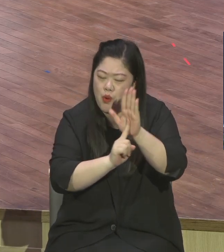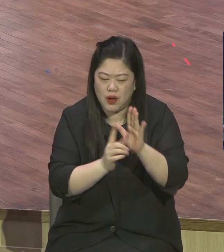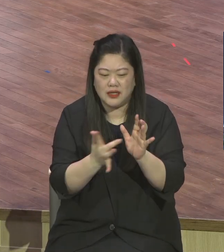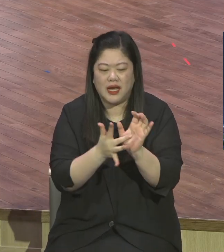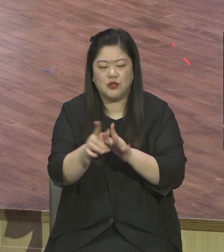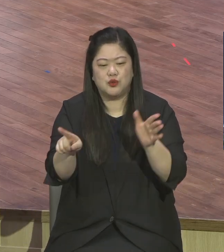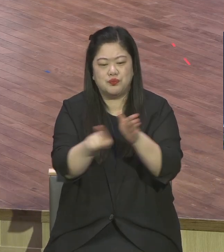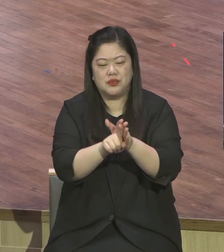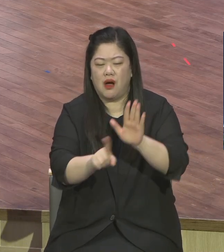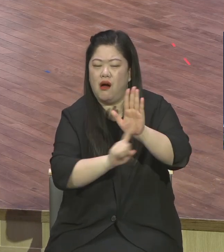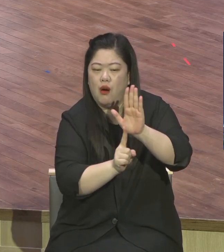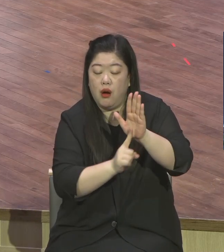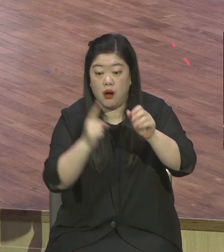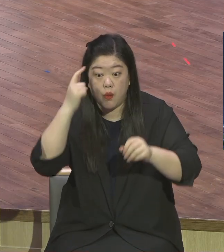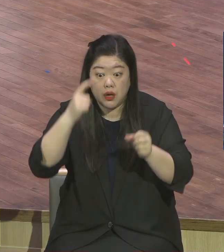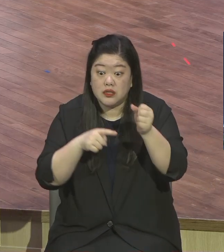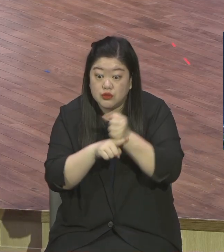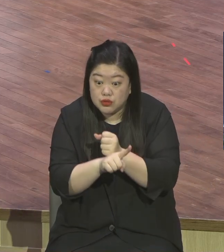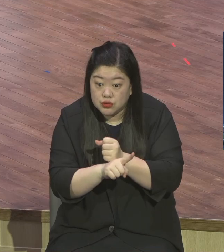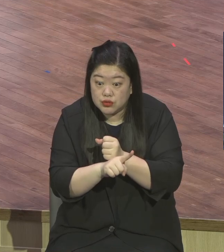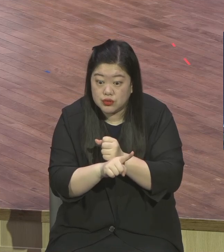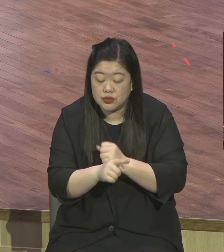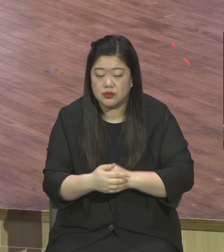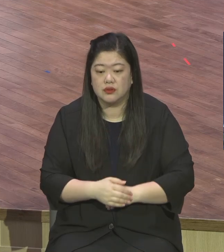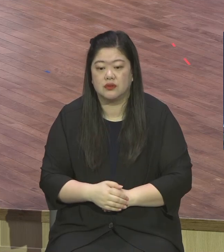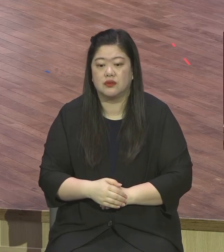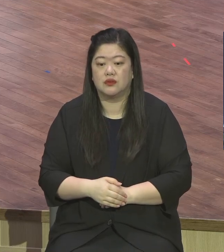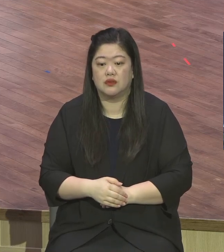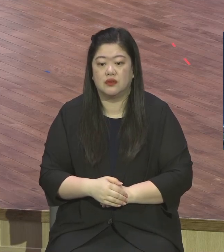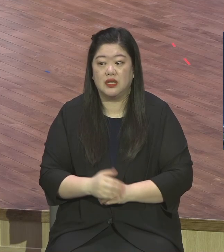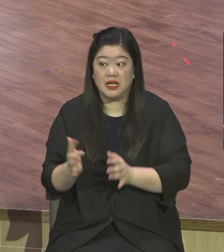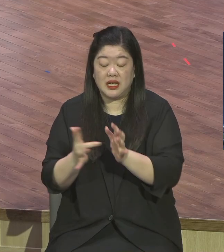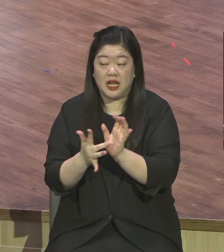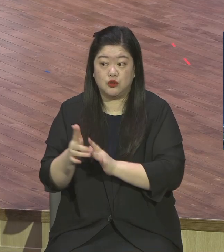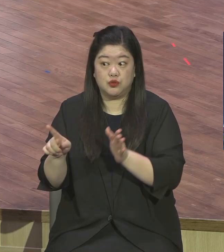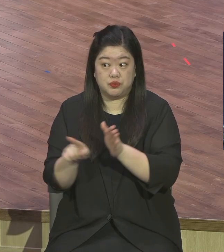알아야 돼요 시간이 남아 돌아가서 할 일은 취미삼아 교회에 나오는 줄 아십니까